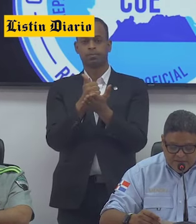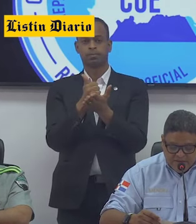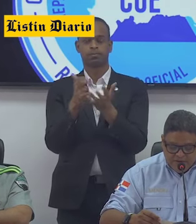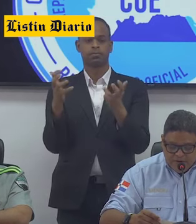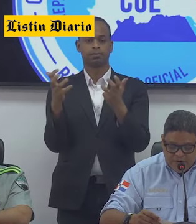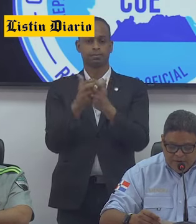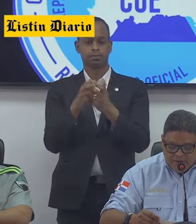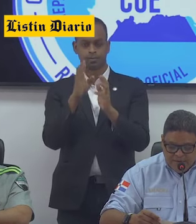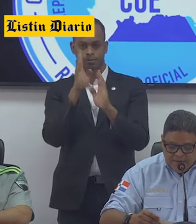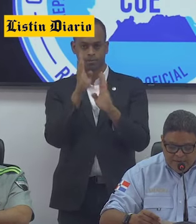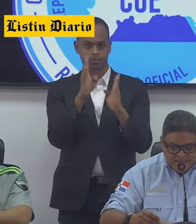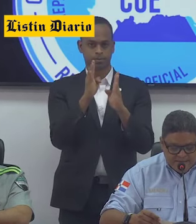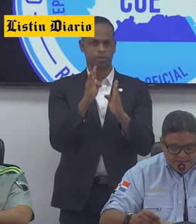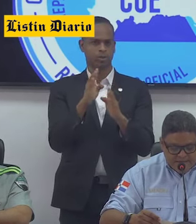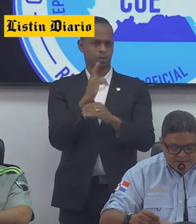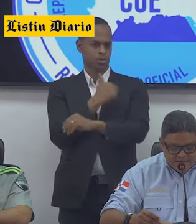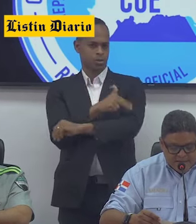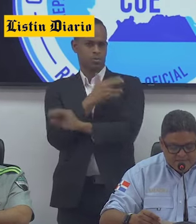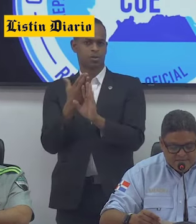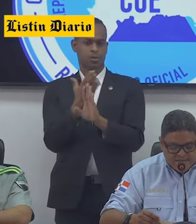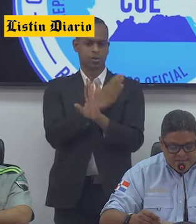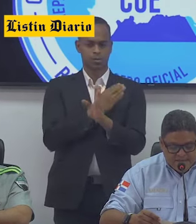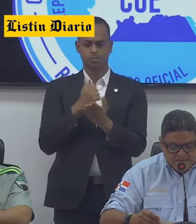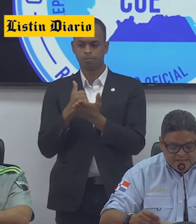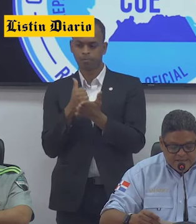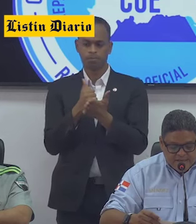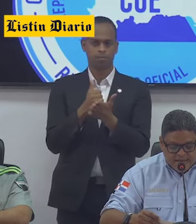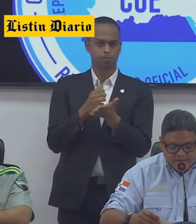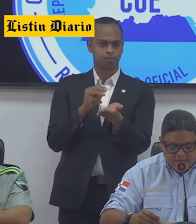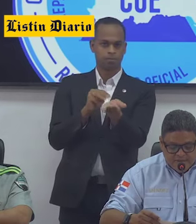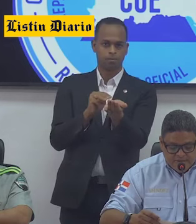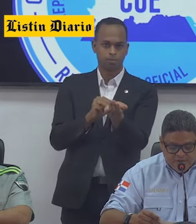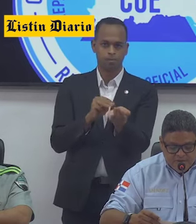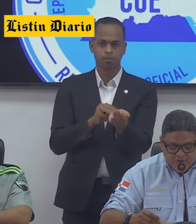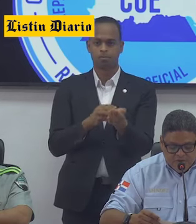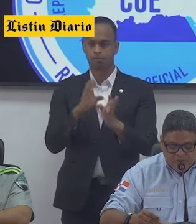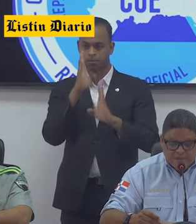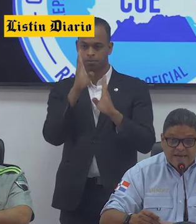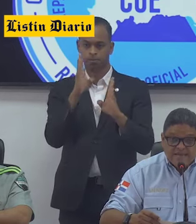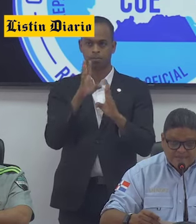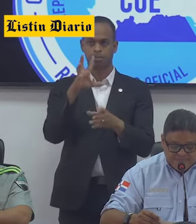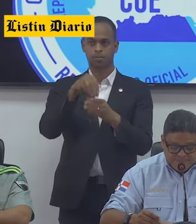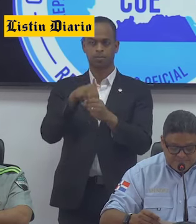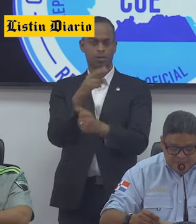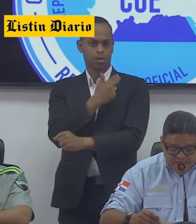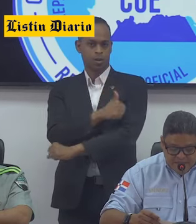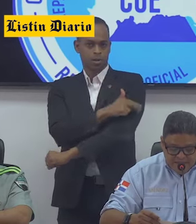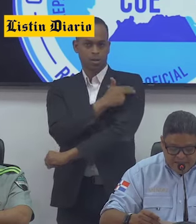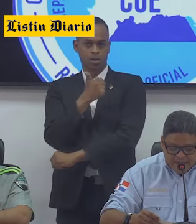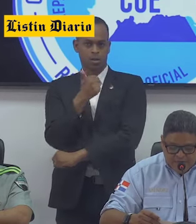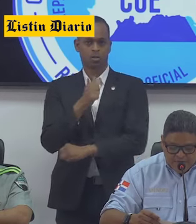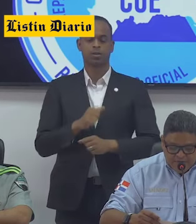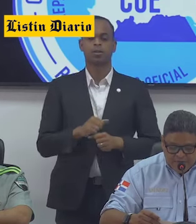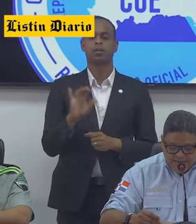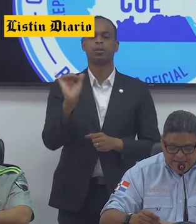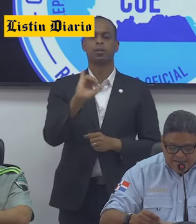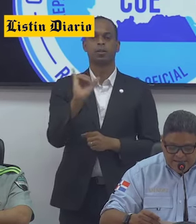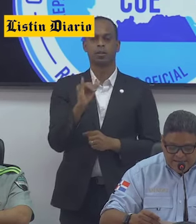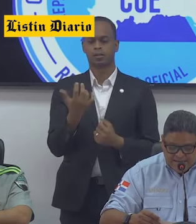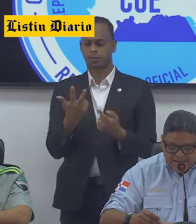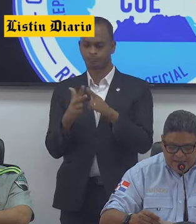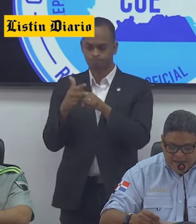en atención prehospitalaria, asistencias médicas, casos atendidos en hospitales, reparaciones